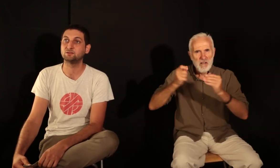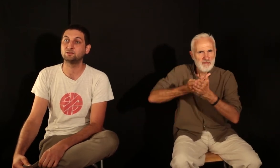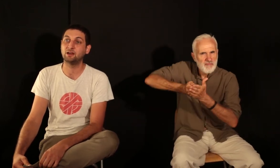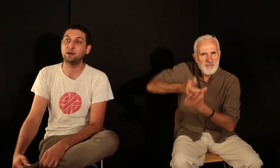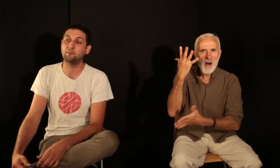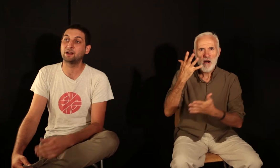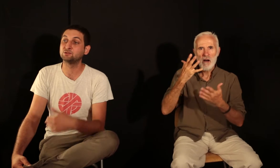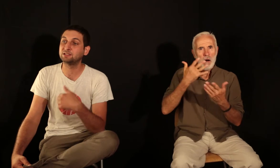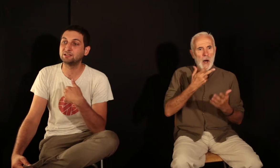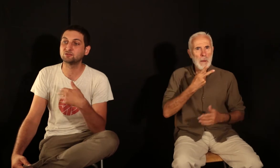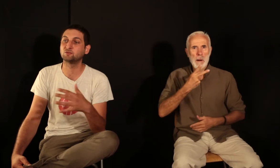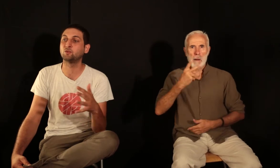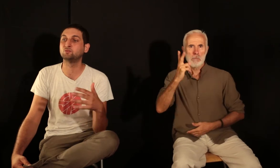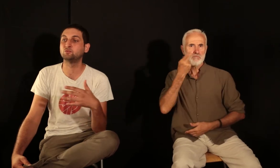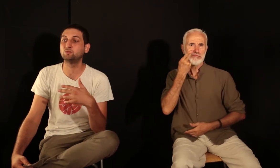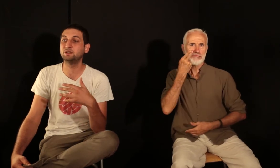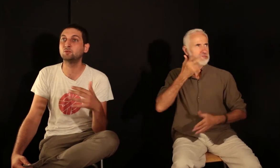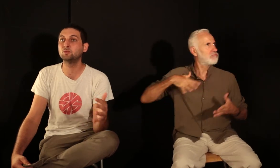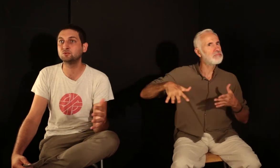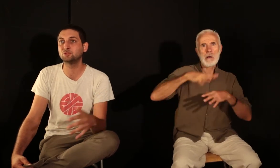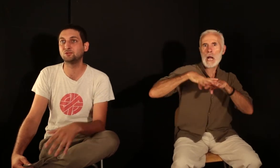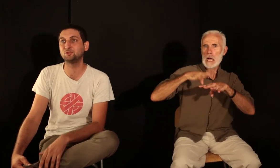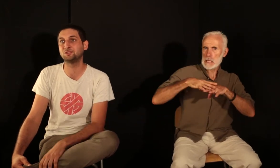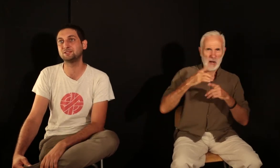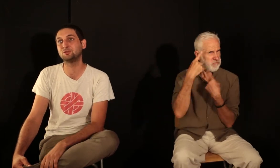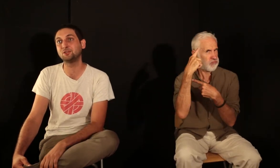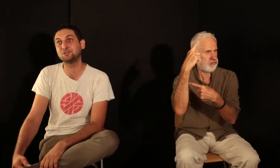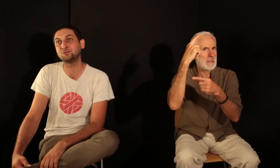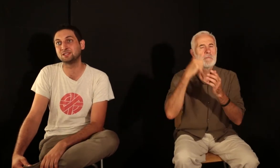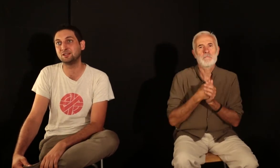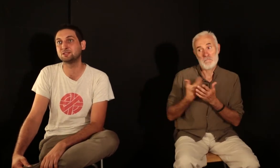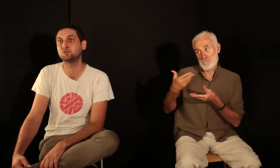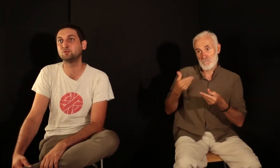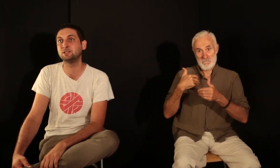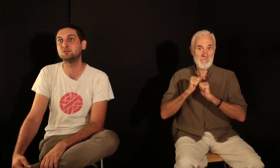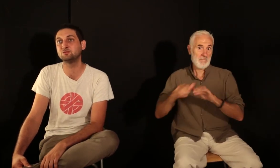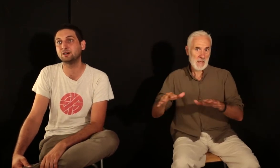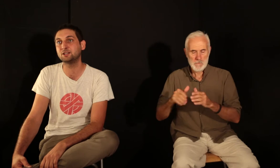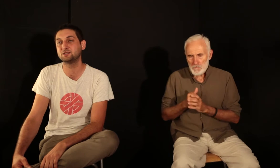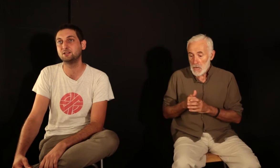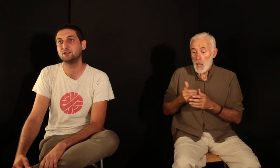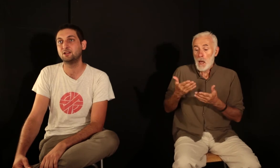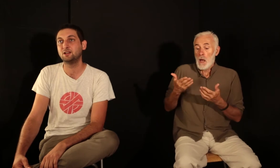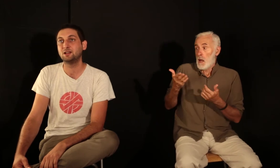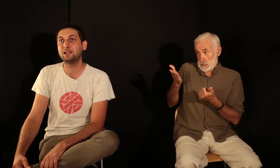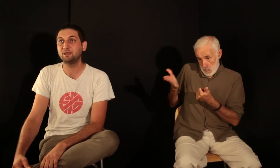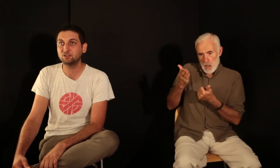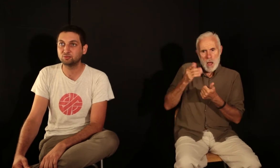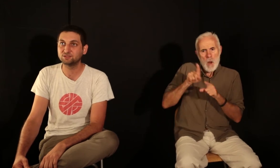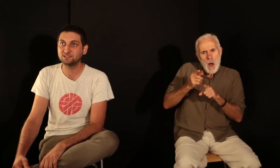Et par la suite, évidemment, nous publierons d'autres livres de cet auteur, et surtout cette année, nous allons publier deux ouvrages, « L'Amérique en procès